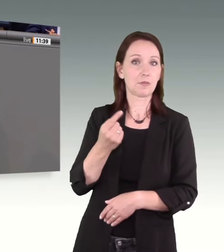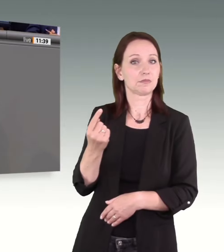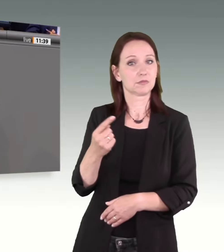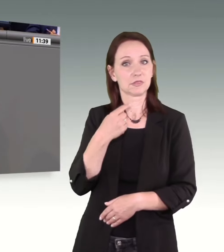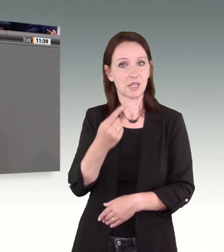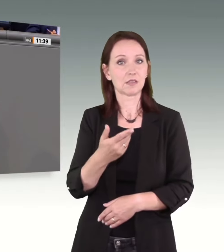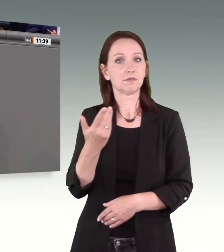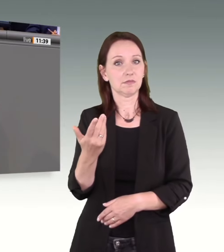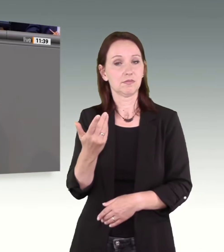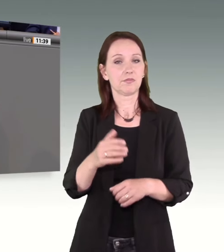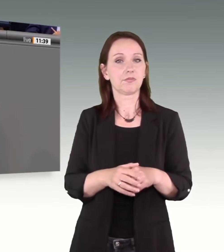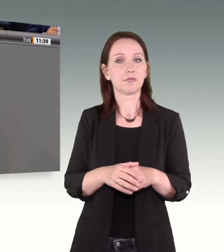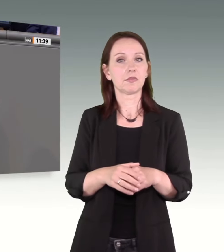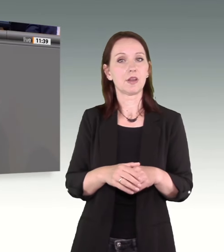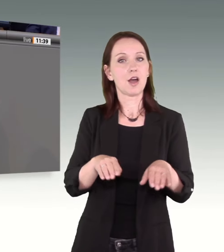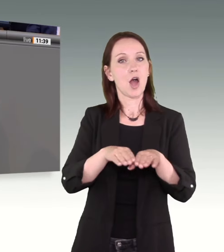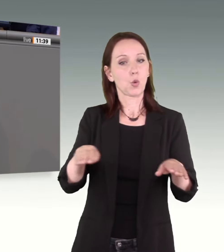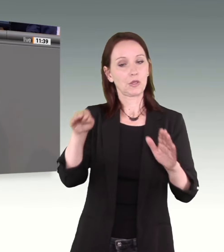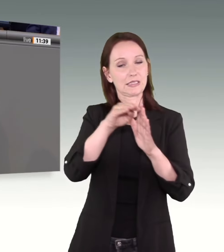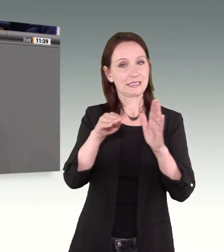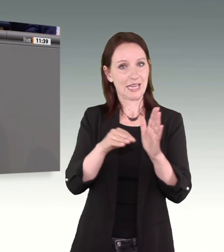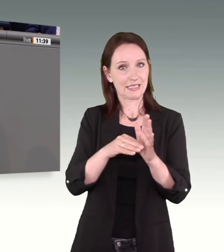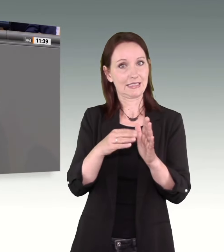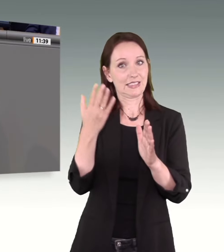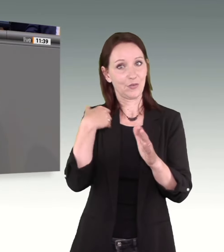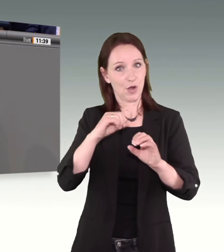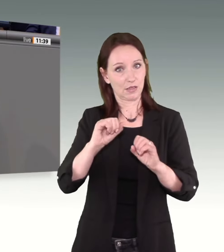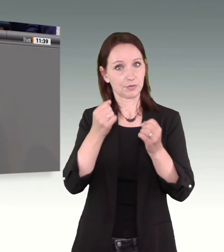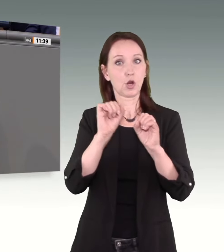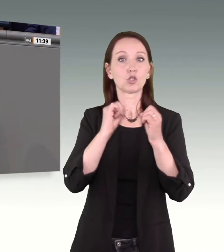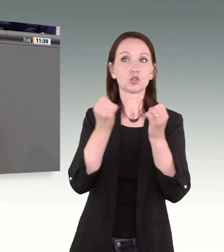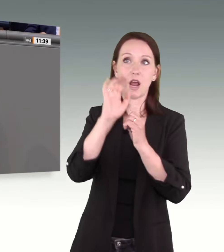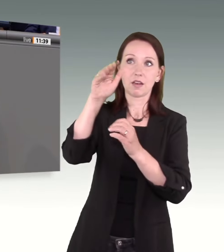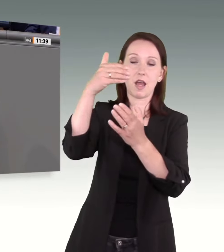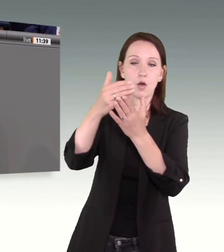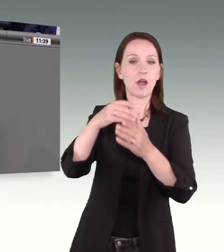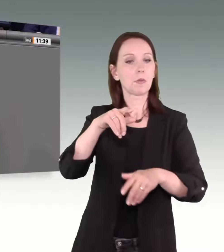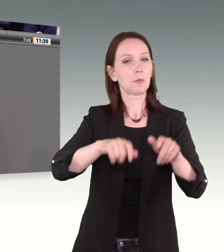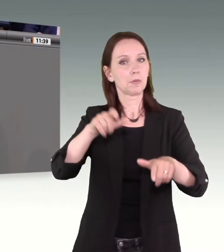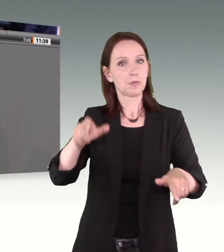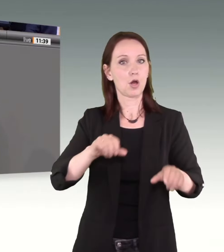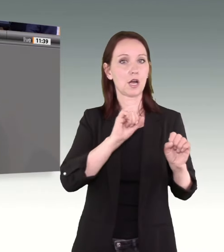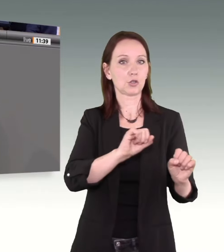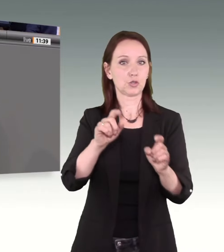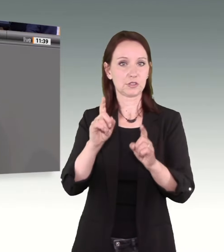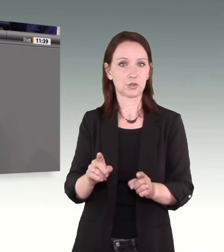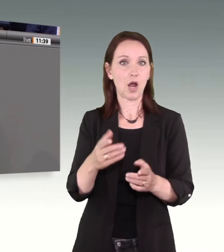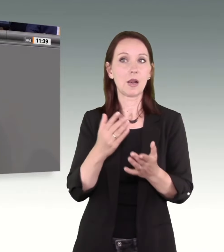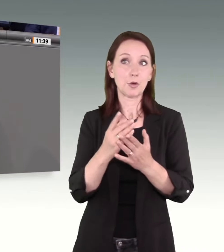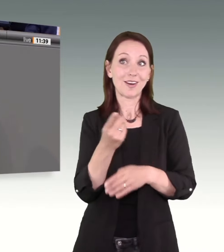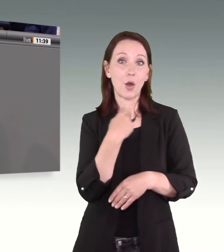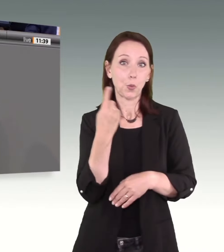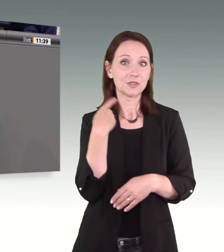Mütter des Grundgesetzes dem Staat die Aufgabe gegeben haben, seine Bürgerinnen und Bürger zu schützen. Das ist genau unsere Aufgabe.